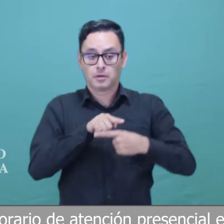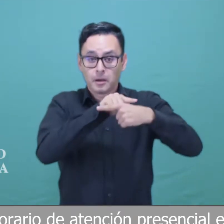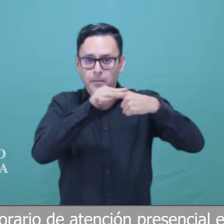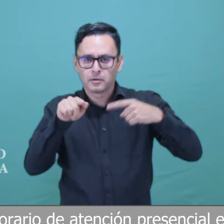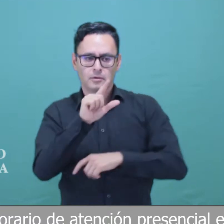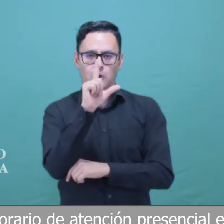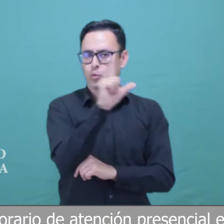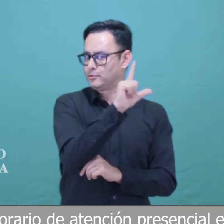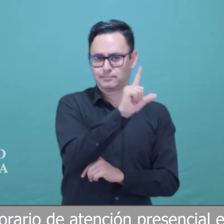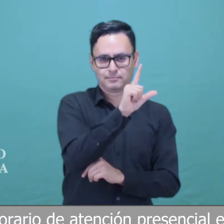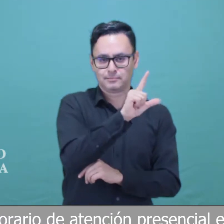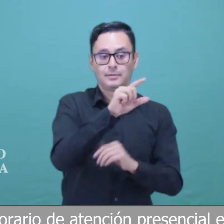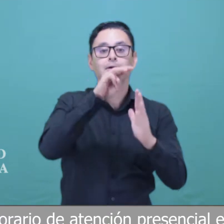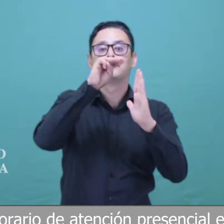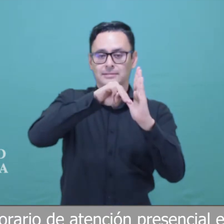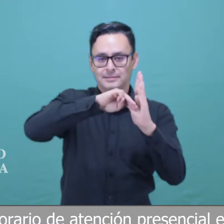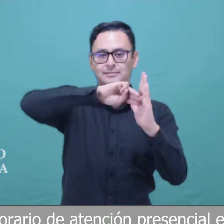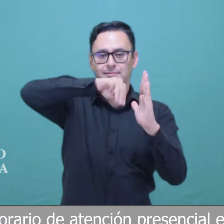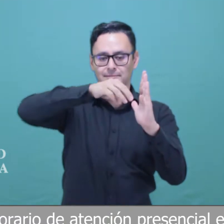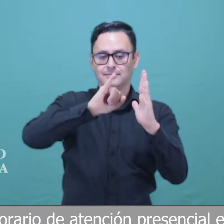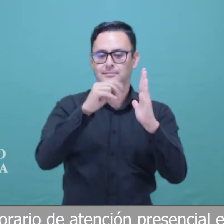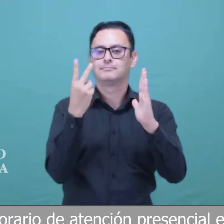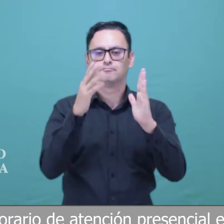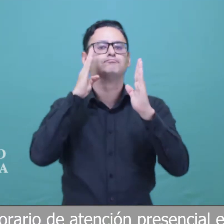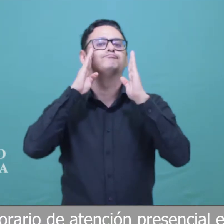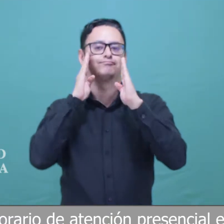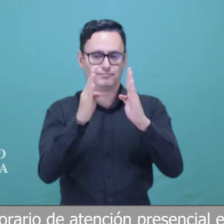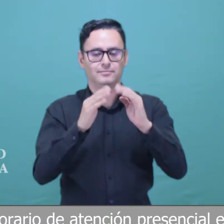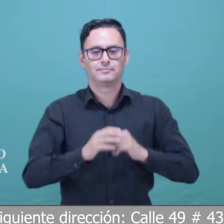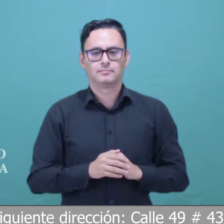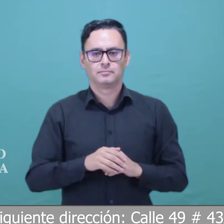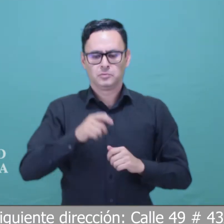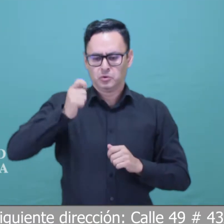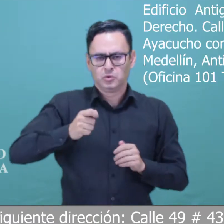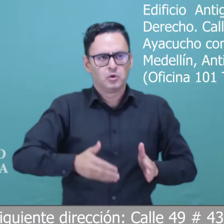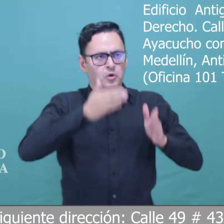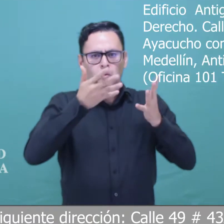a 4 de la tarde, los días martes a viernes en la siguiente dirección.